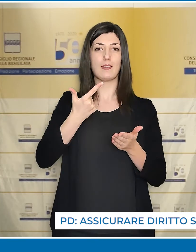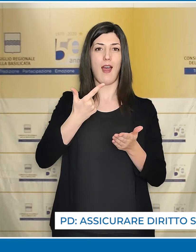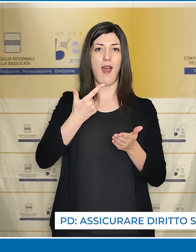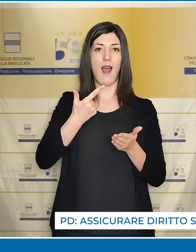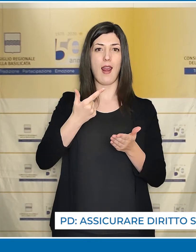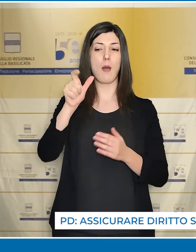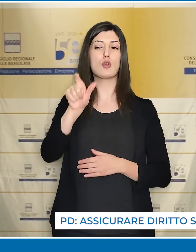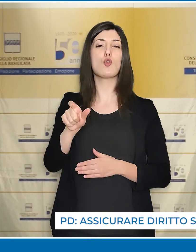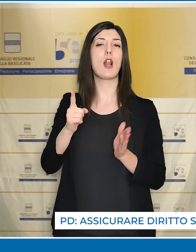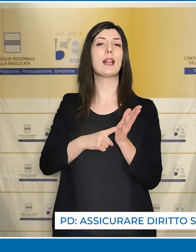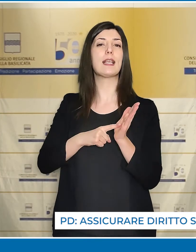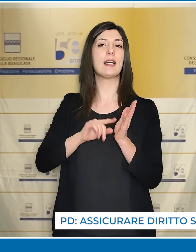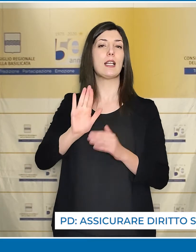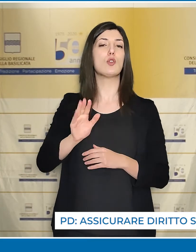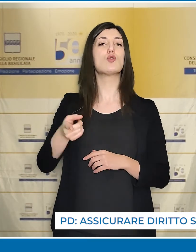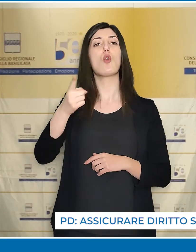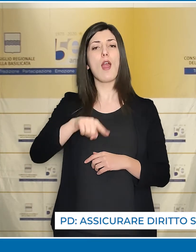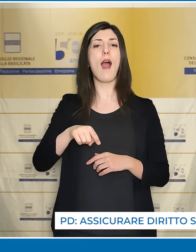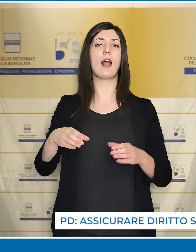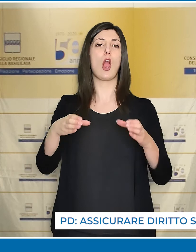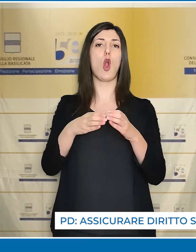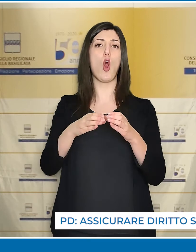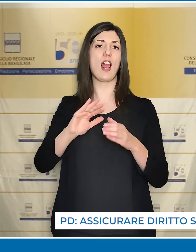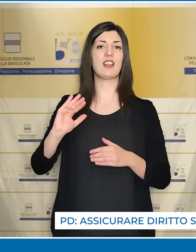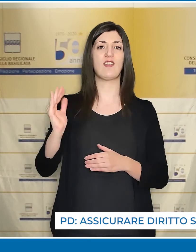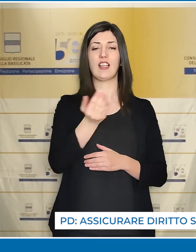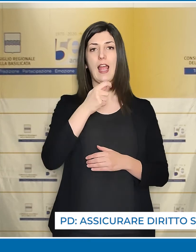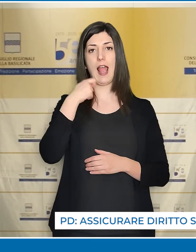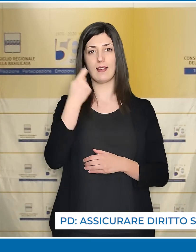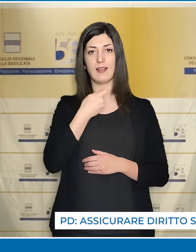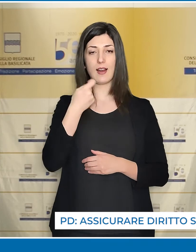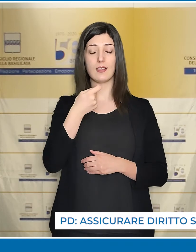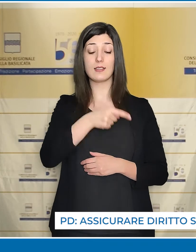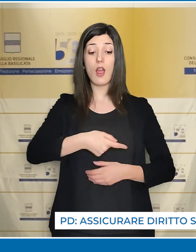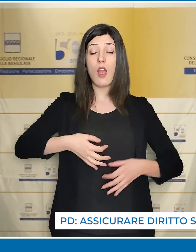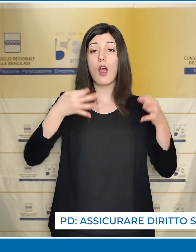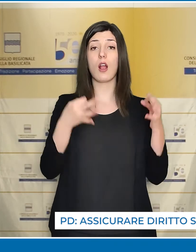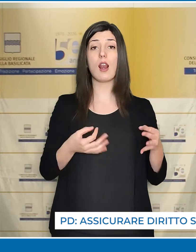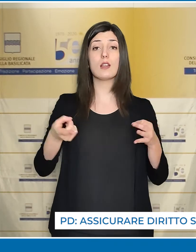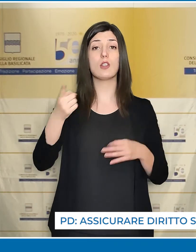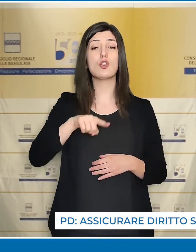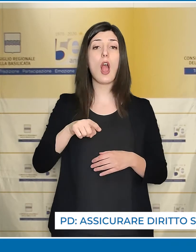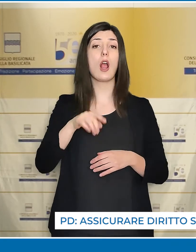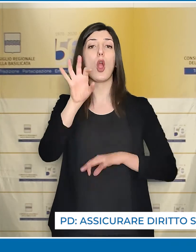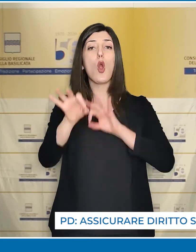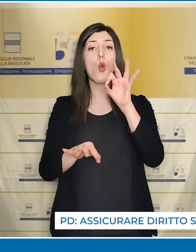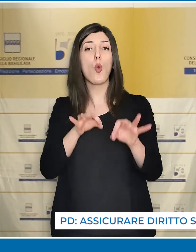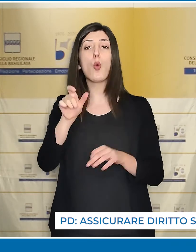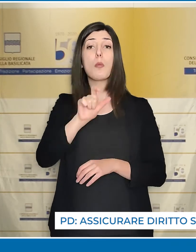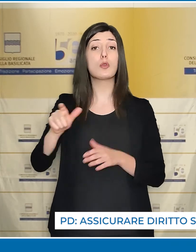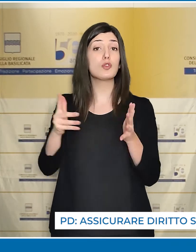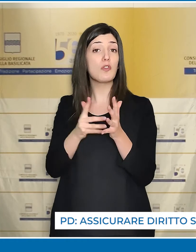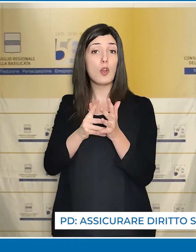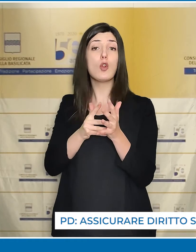fondamentale diritto dell'individuo e interesse della collettività e garantisce cure